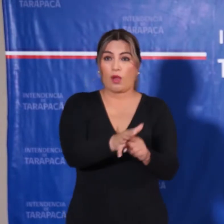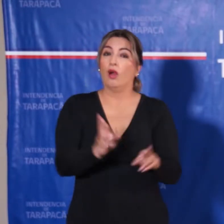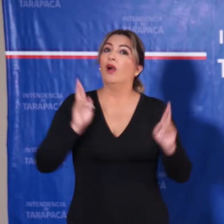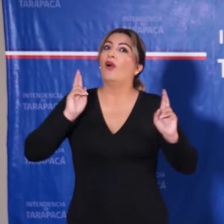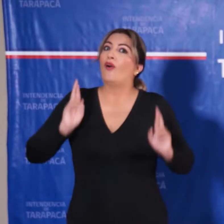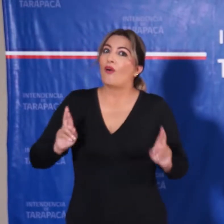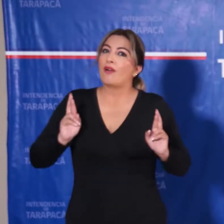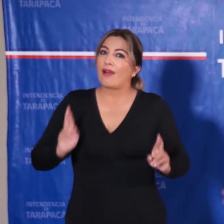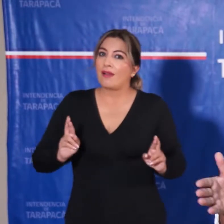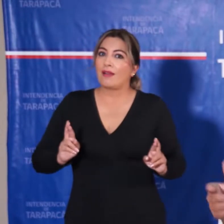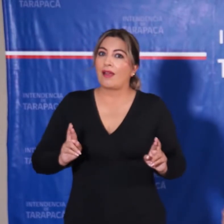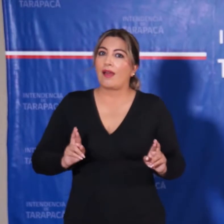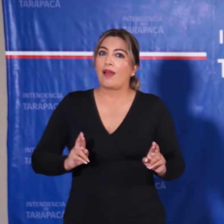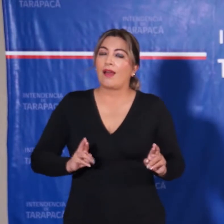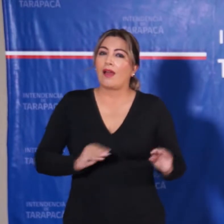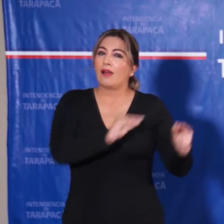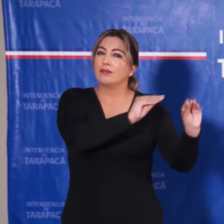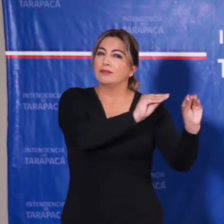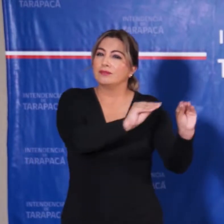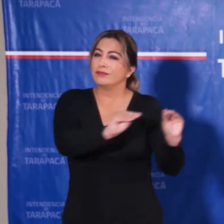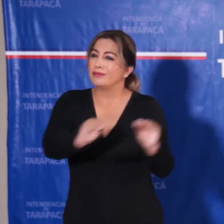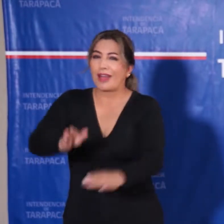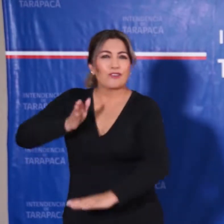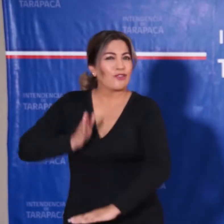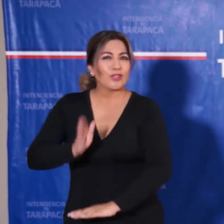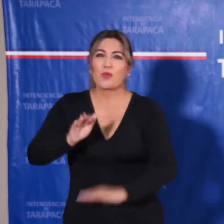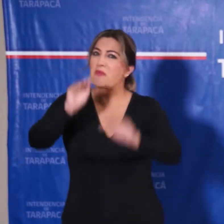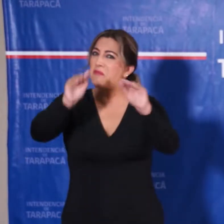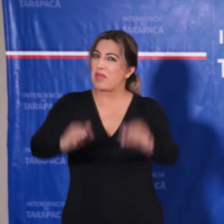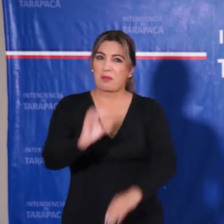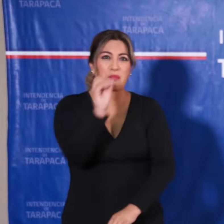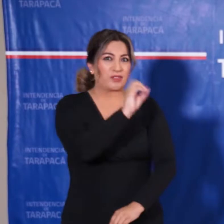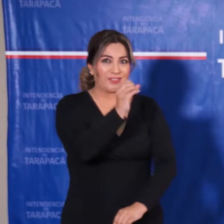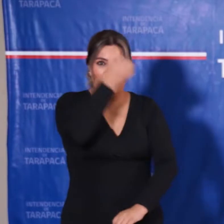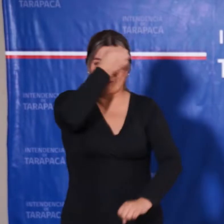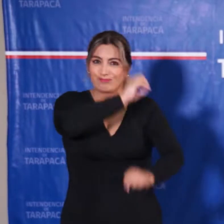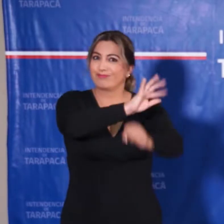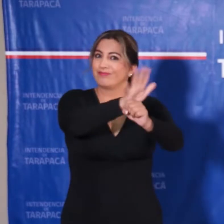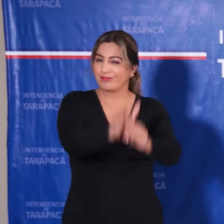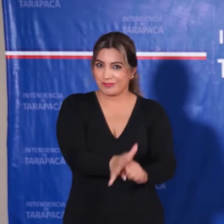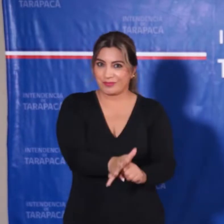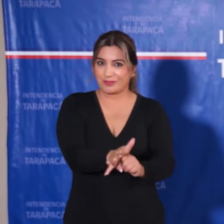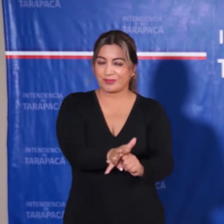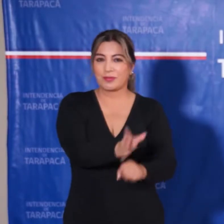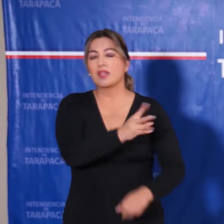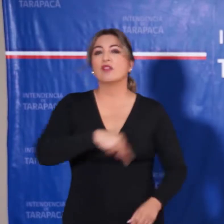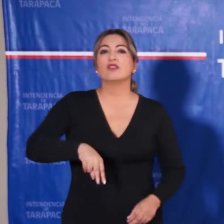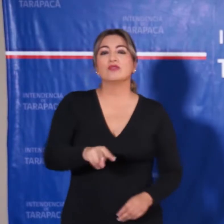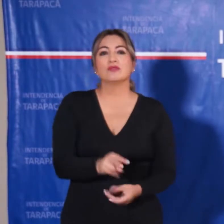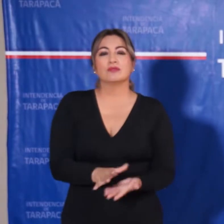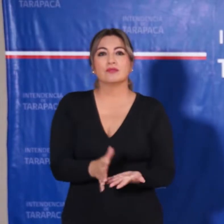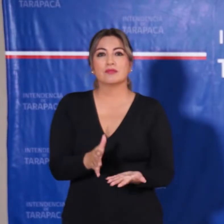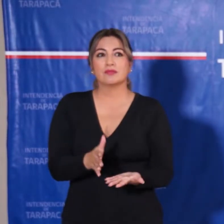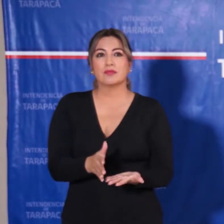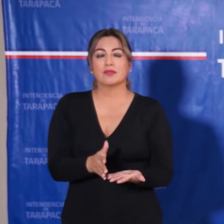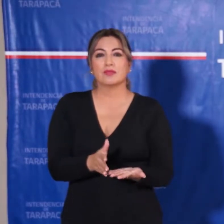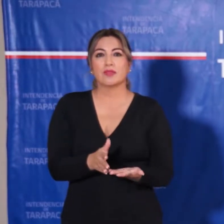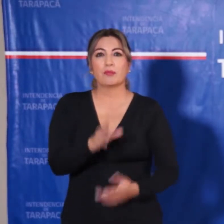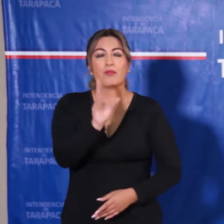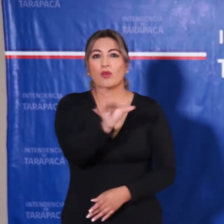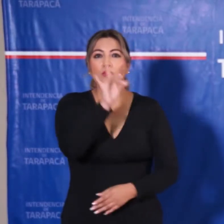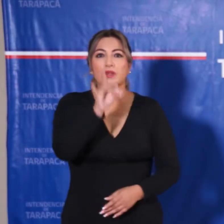que esto sea una constante de aquí en adelante, eso uno puede inferir que si